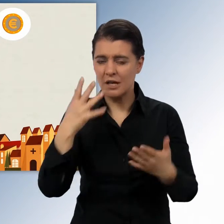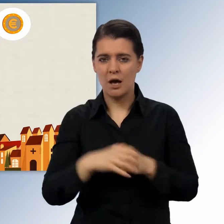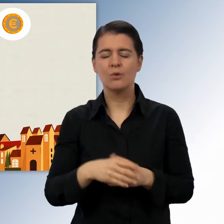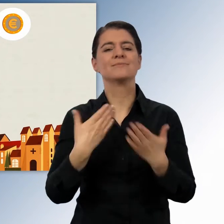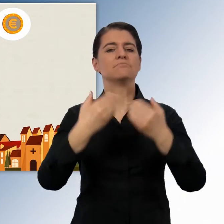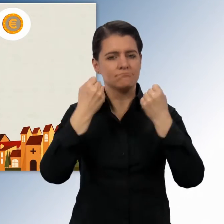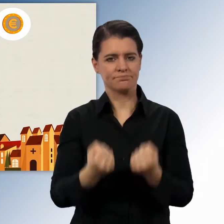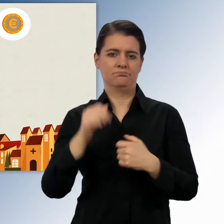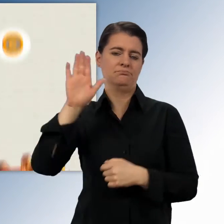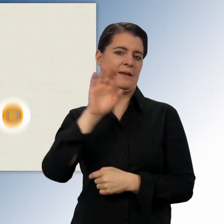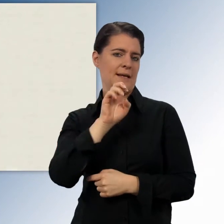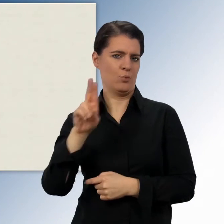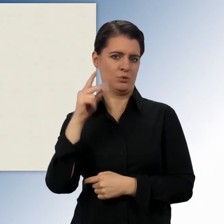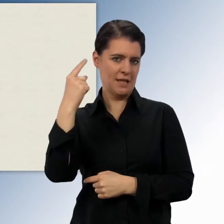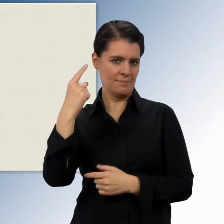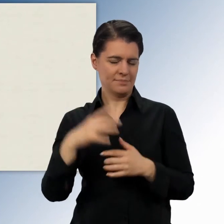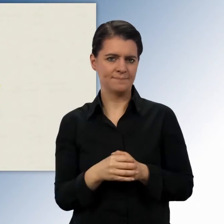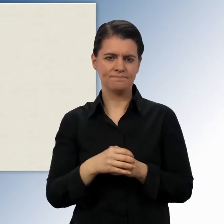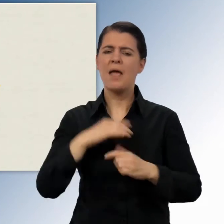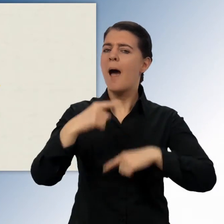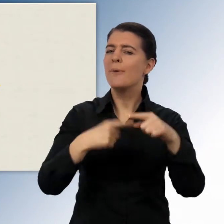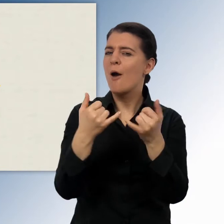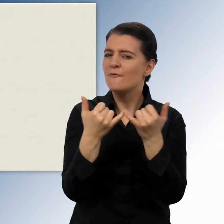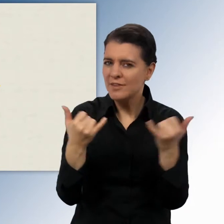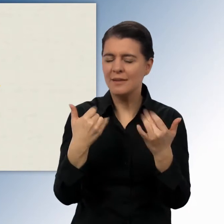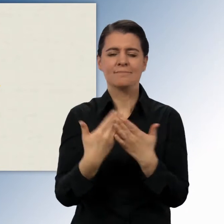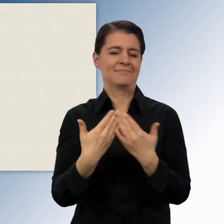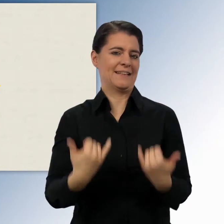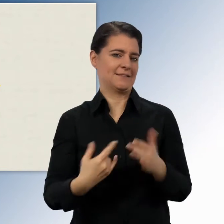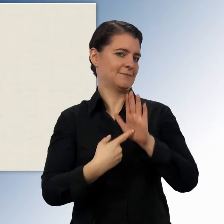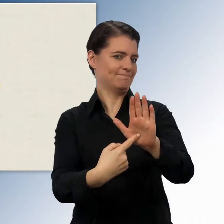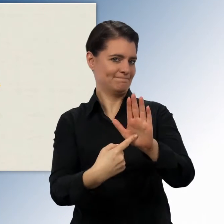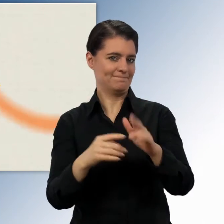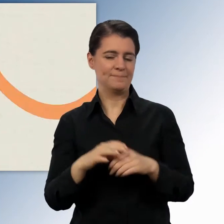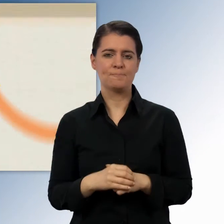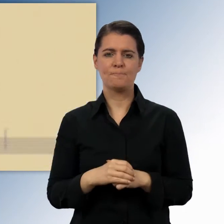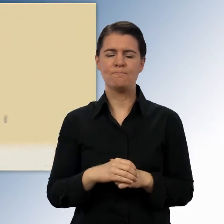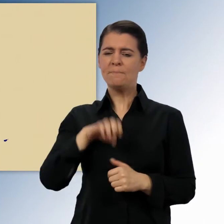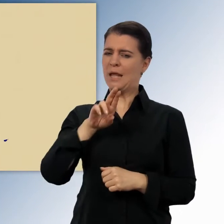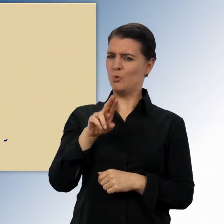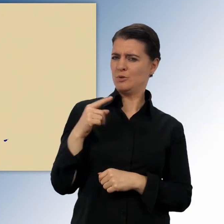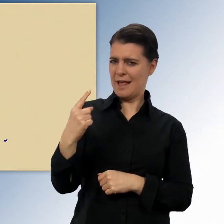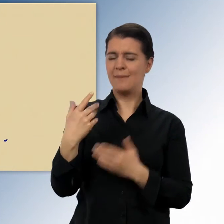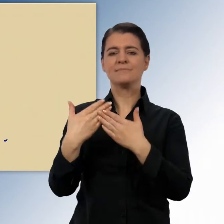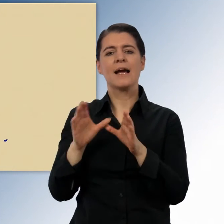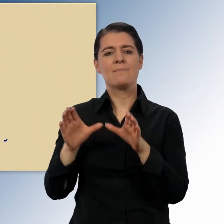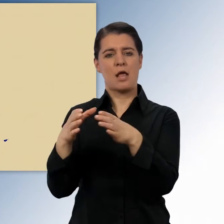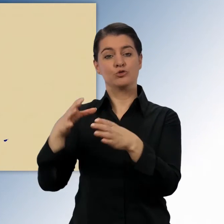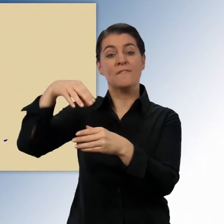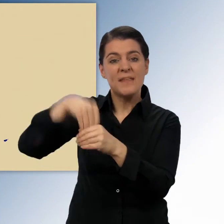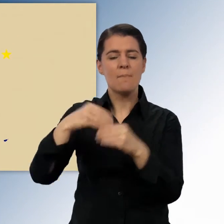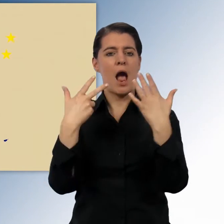Wie wird das bezahlt? Einen wichtigen Teil davon macht die Europäische Union. Wie das geht, das zeigen wir jetzt.